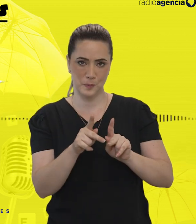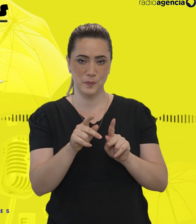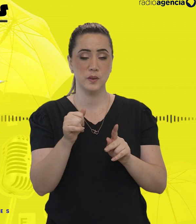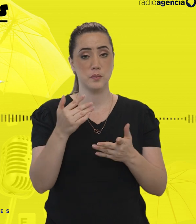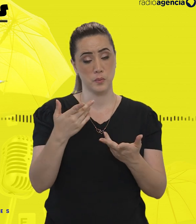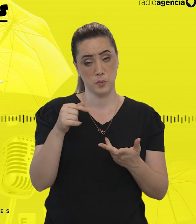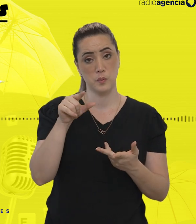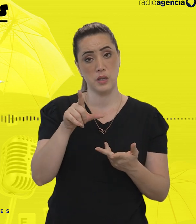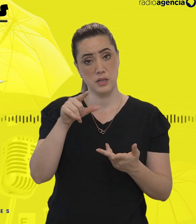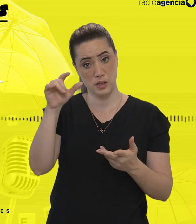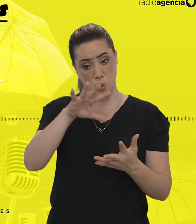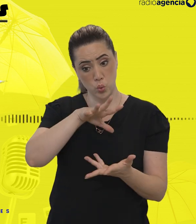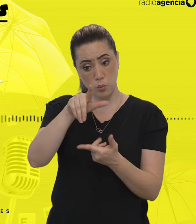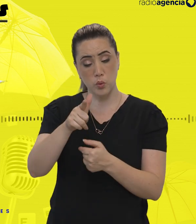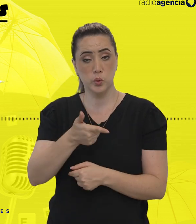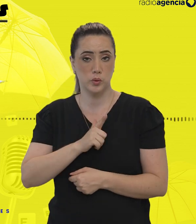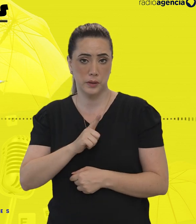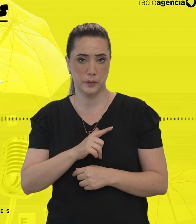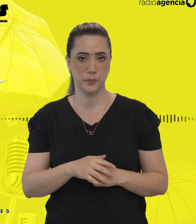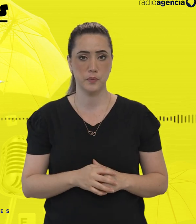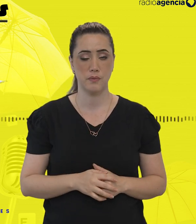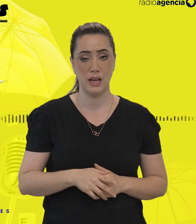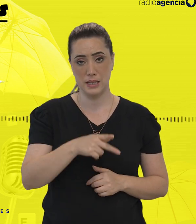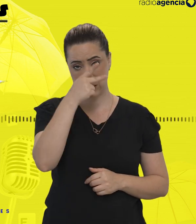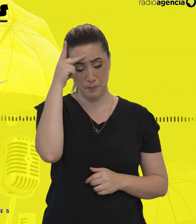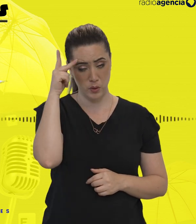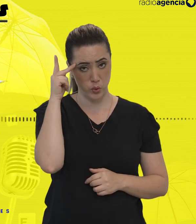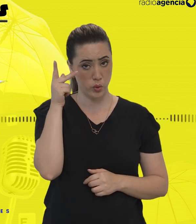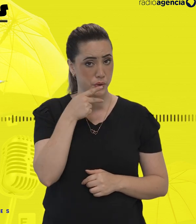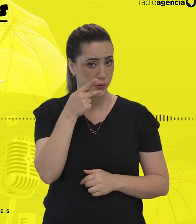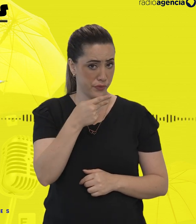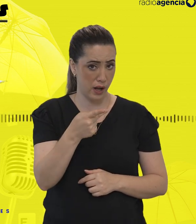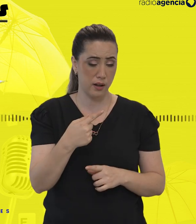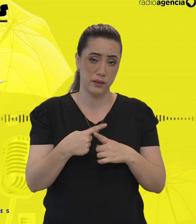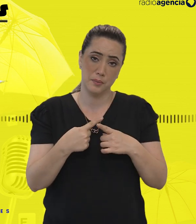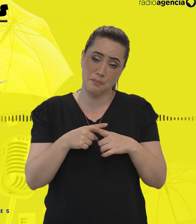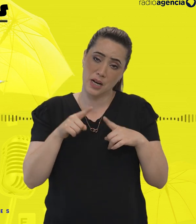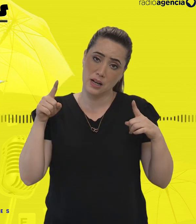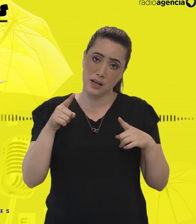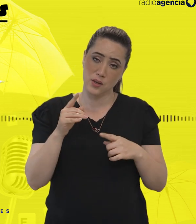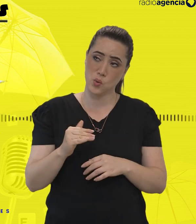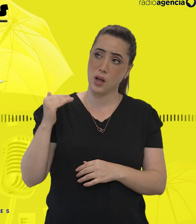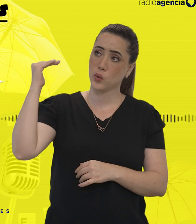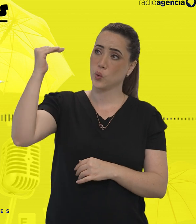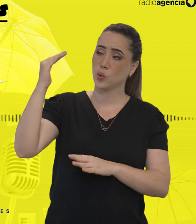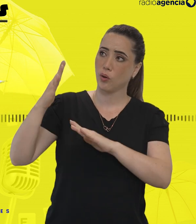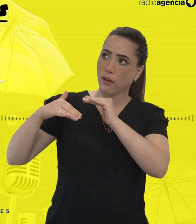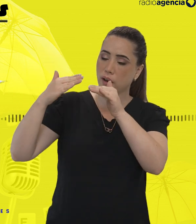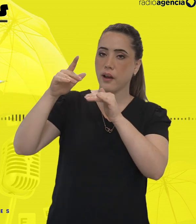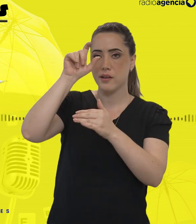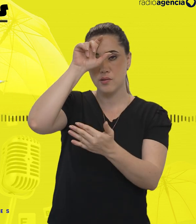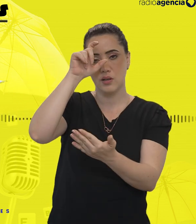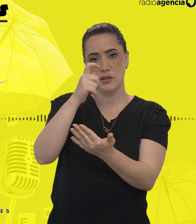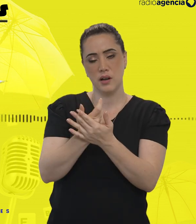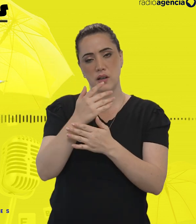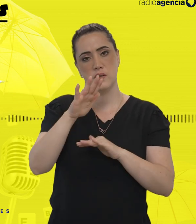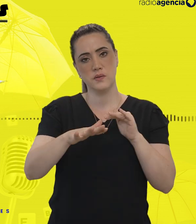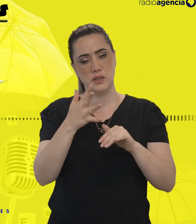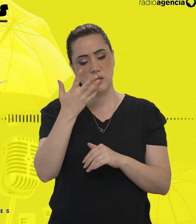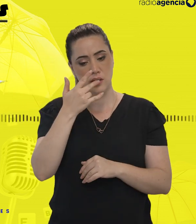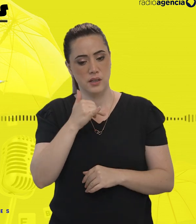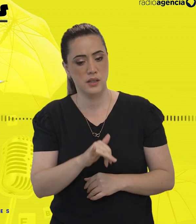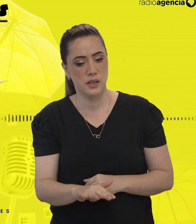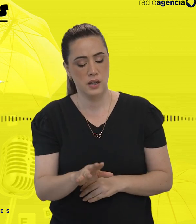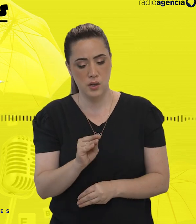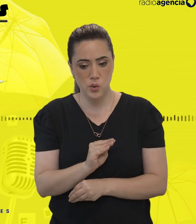ABD. A grande maioria das pessoas não fala, mas os adultos crescem com a dislexia. Então, a gente só fala em criança, em diagnóstico